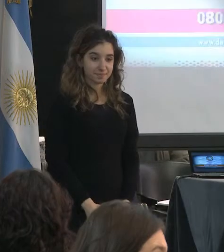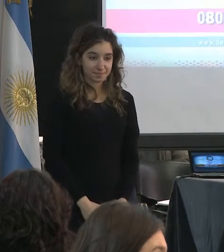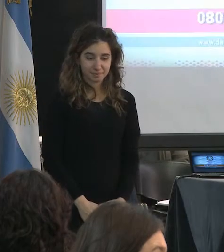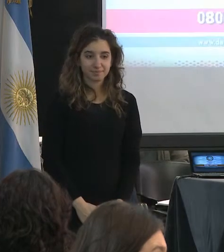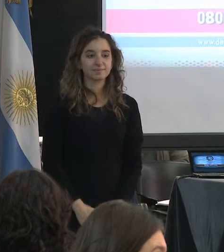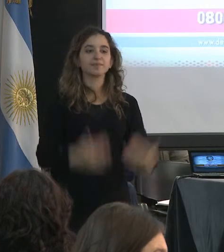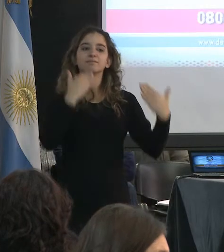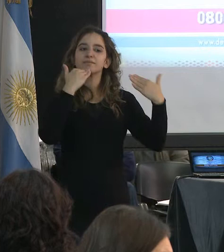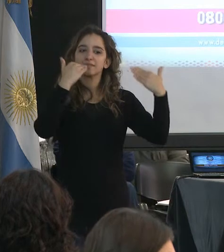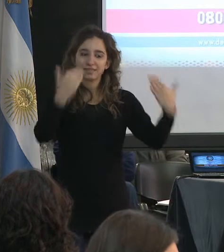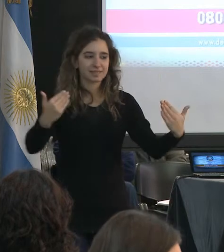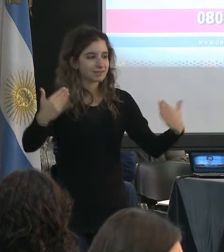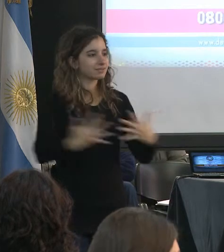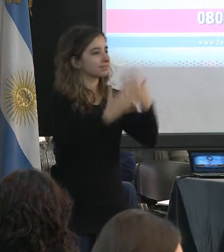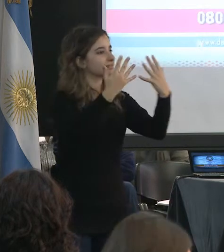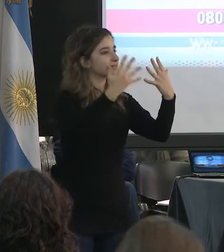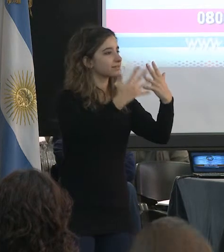Muchas gracias, buenos días.